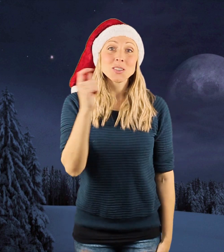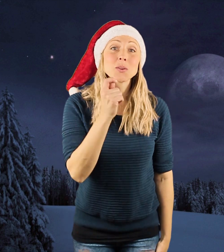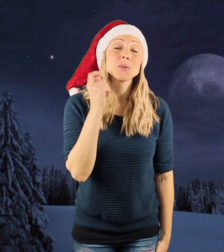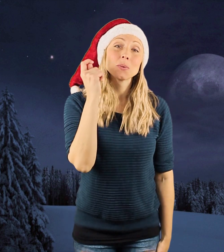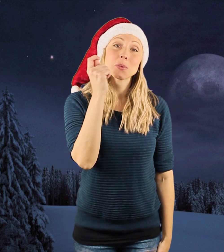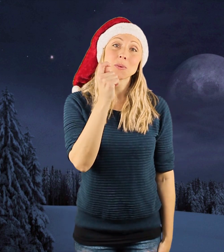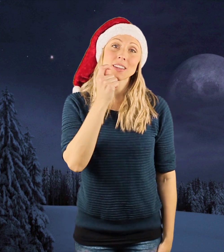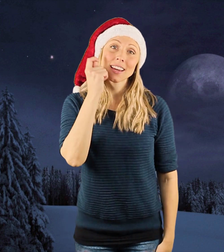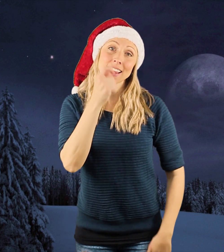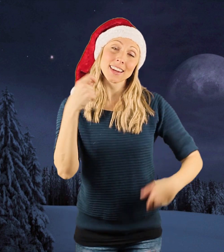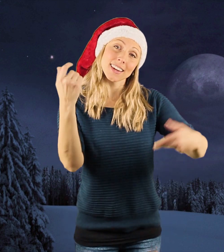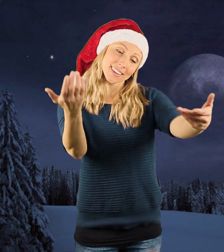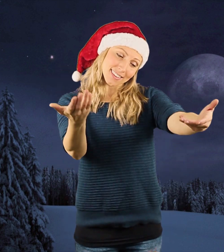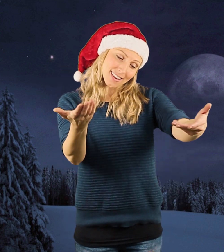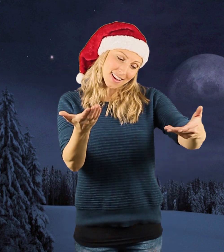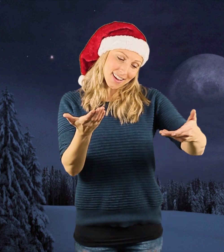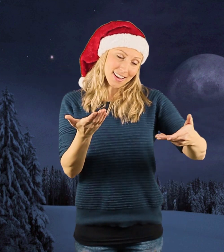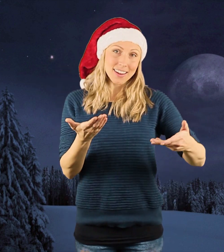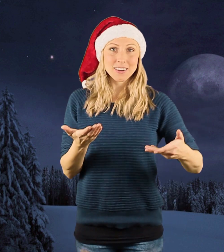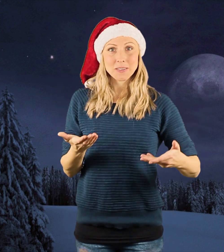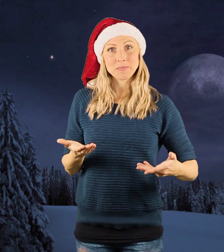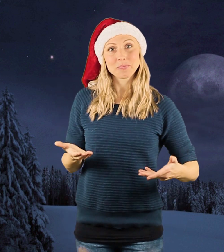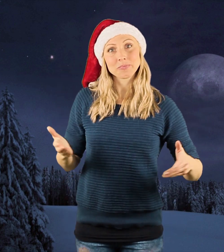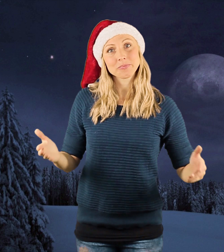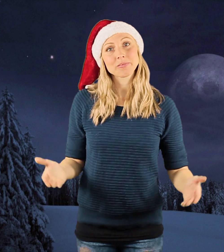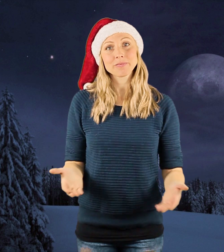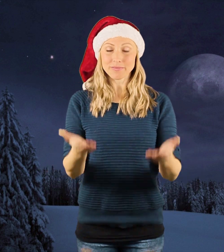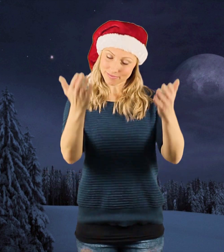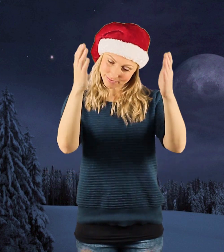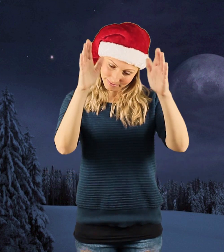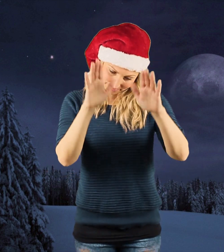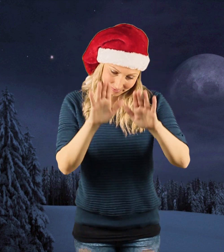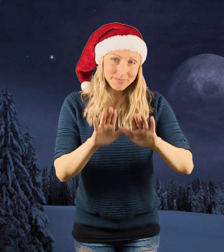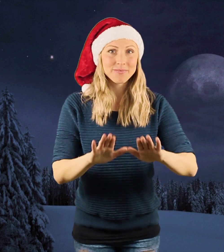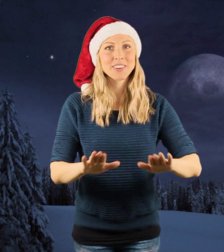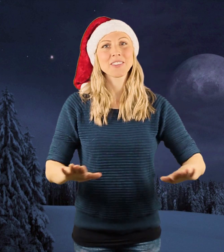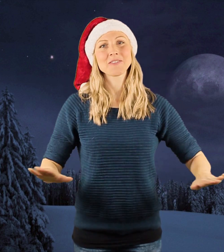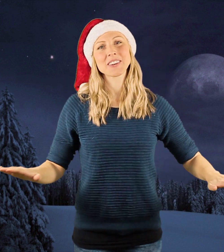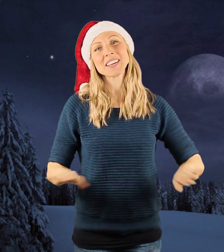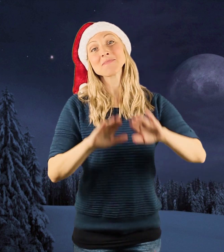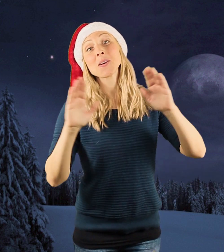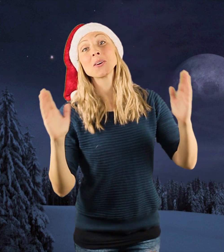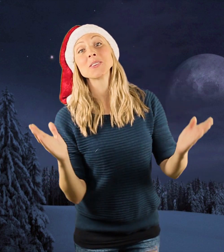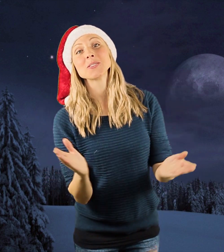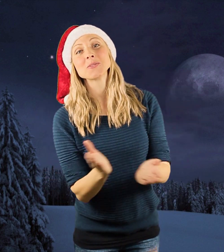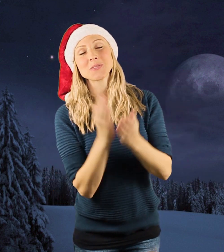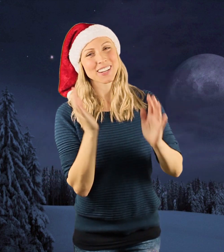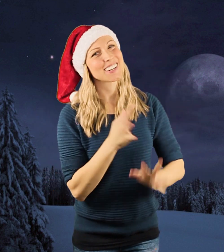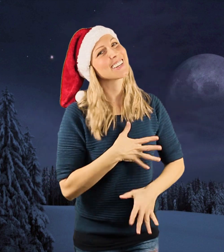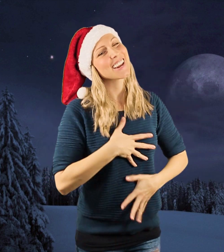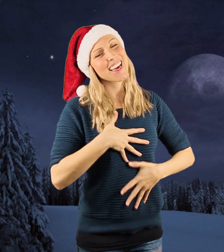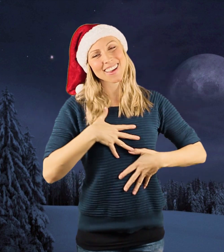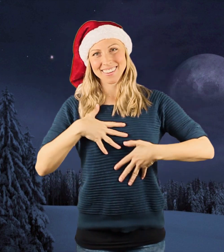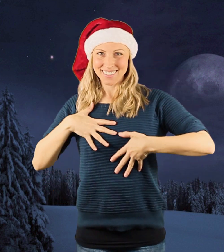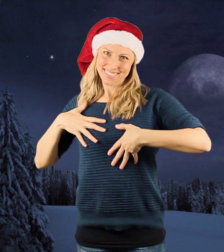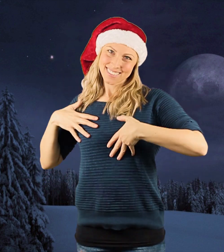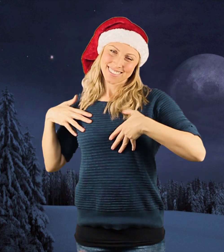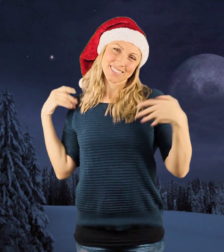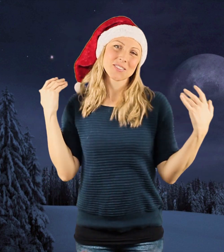Ljuden är här Ljuden lyser fri på jorden Glädjen